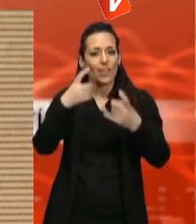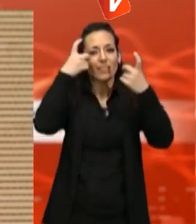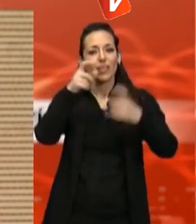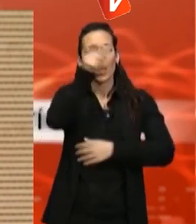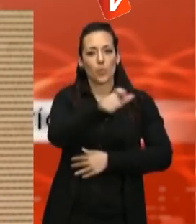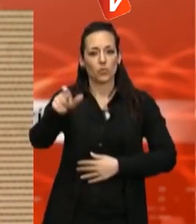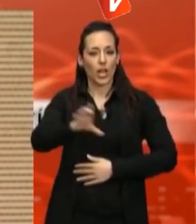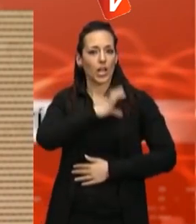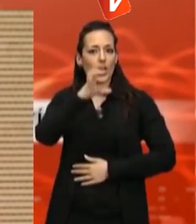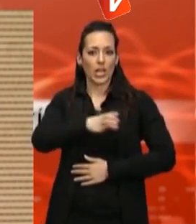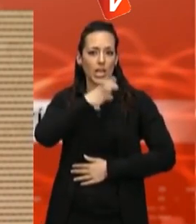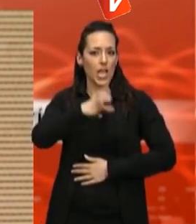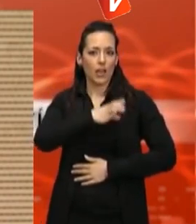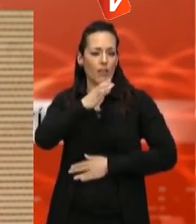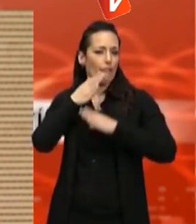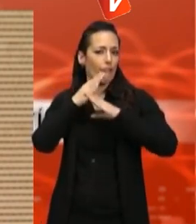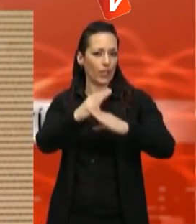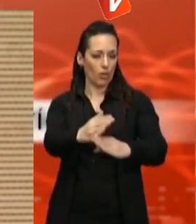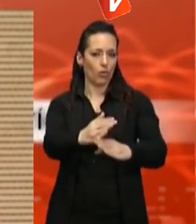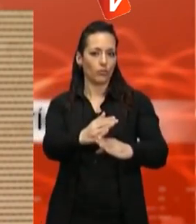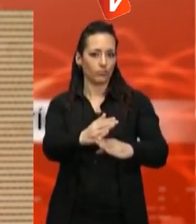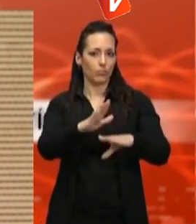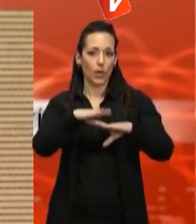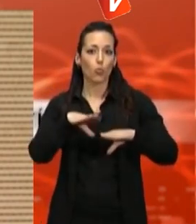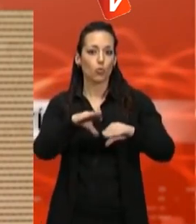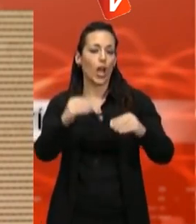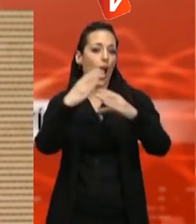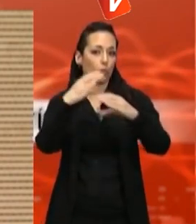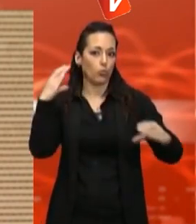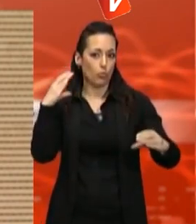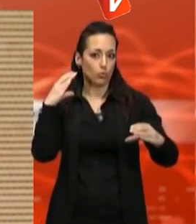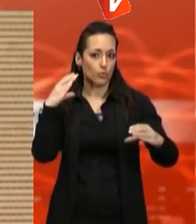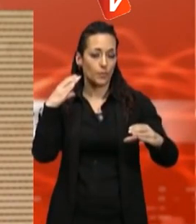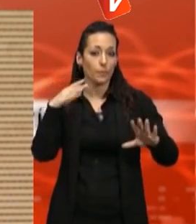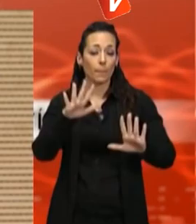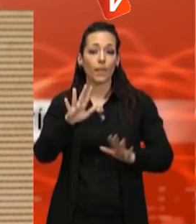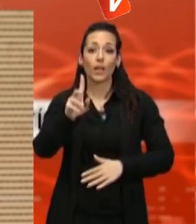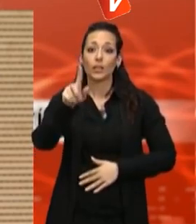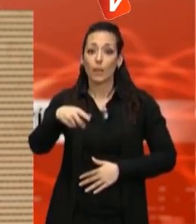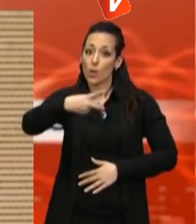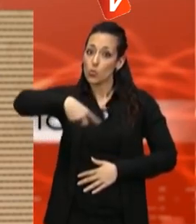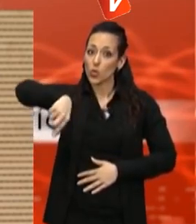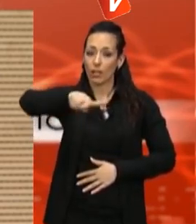l'ús de l'autobús, però també nosaltres